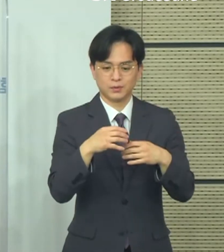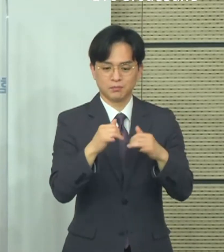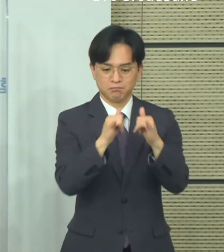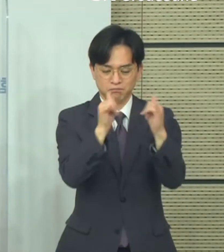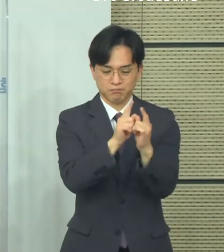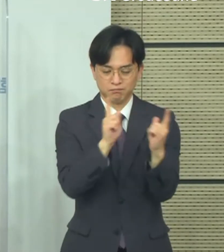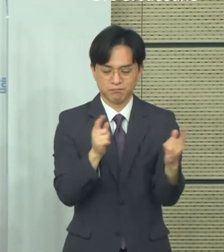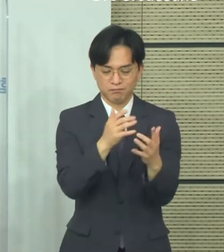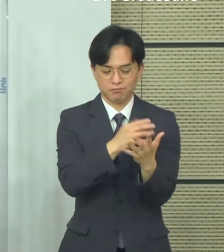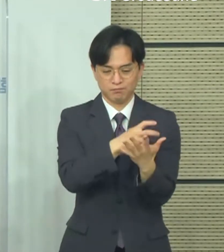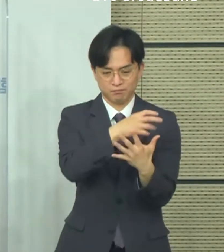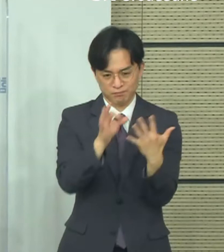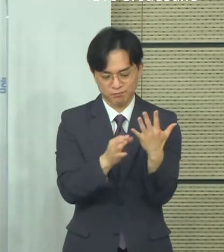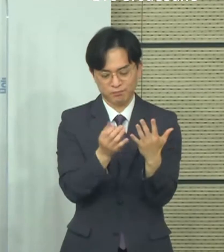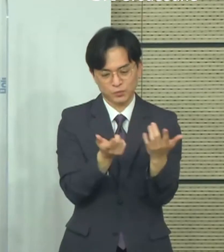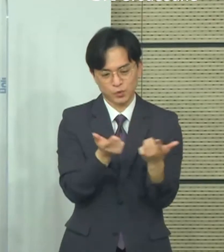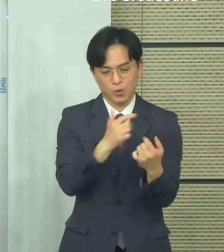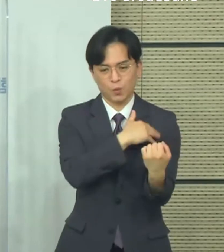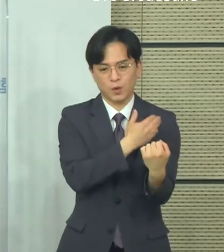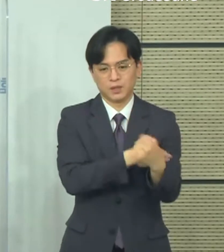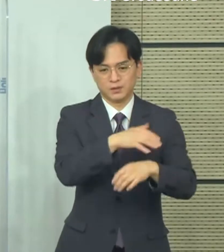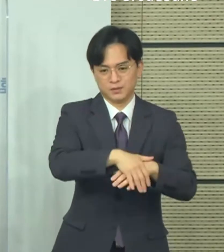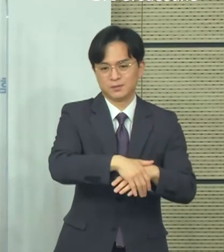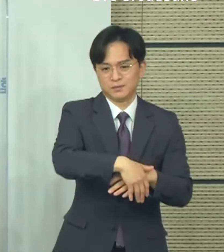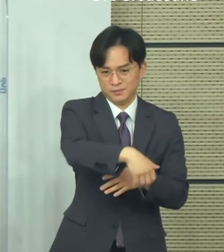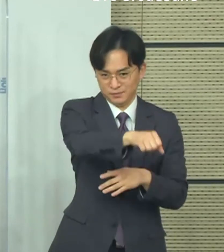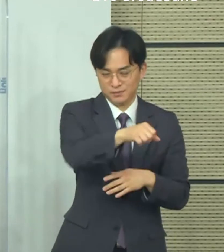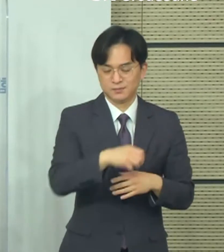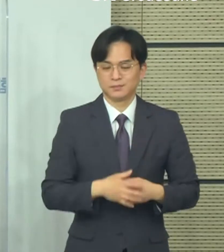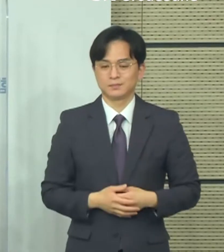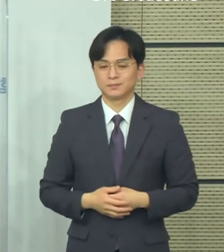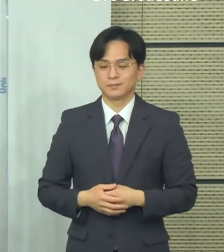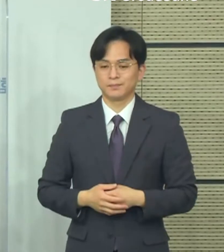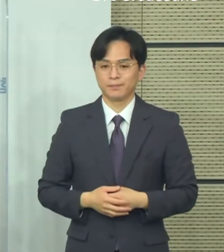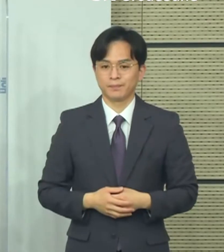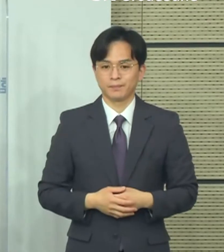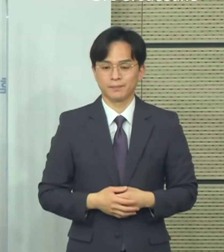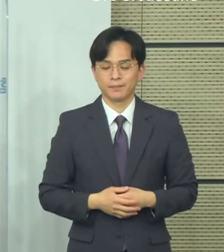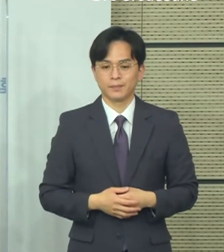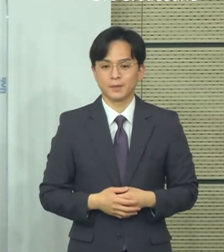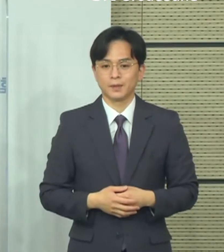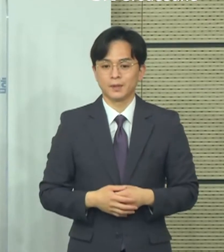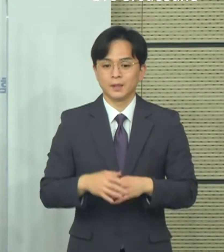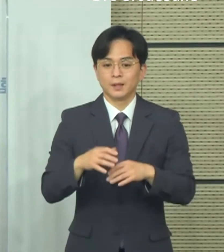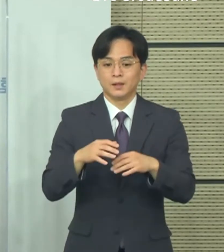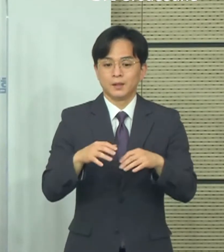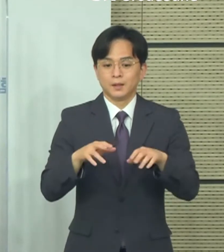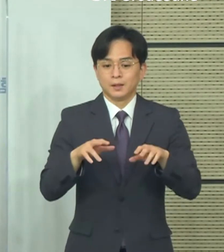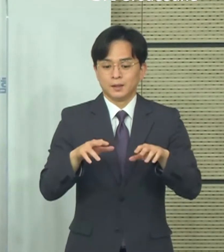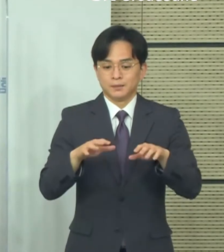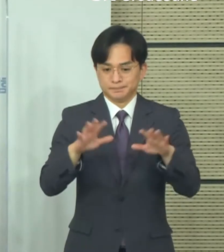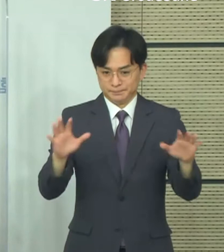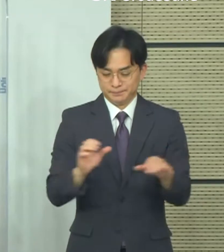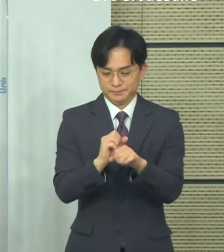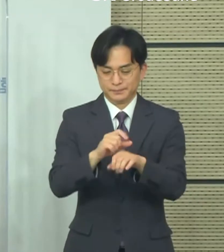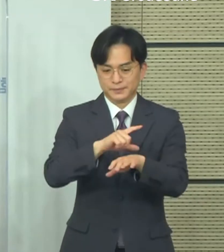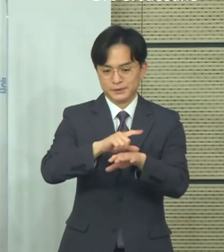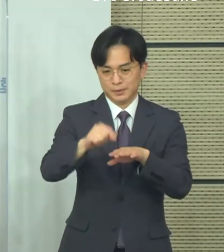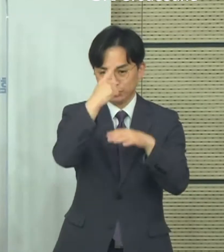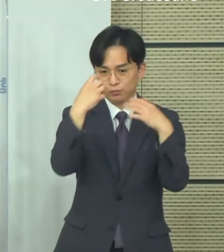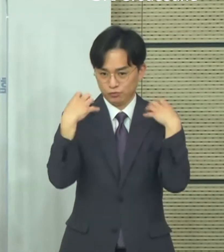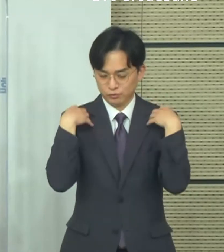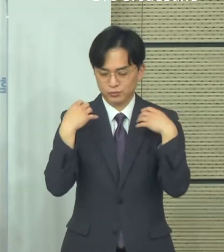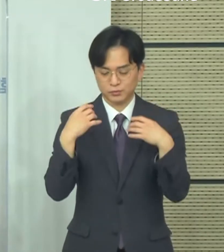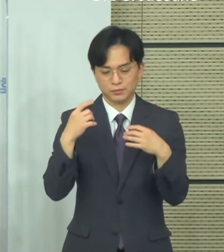시범사업 지역에서 유행을 안정적으로 관리하는 데 큰 도움이 됐다고 평가하고 있고 향후 적용할 새로운 거리 두기